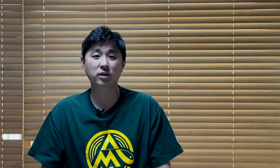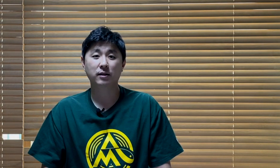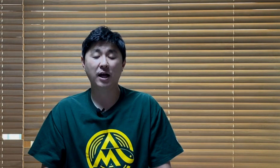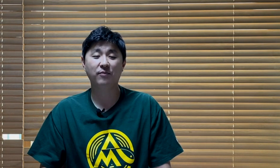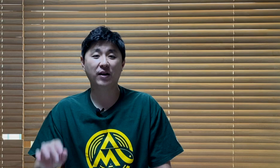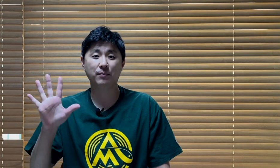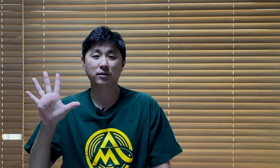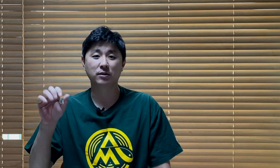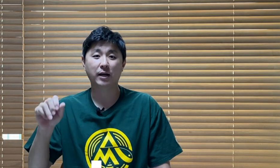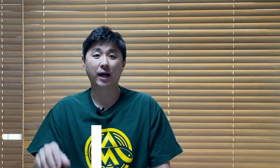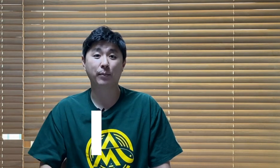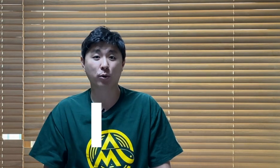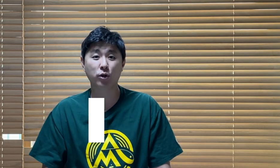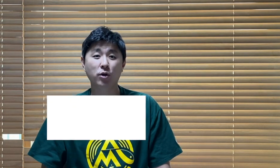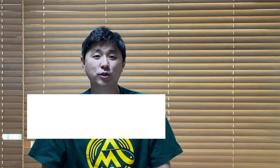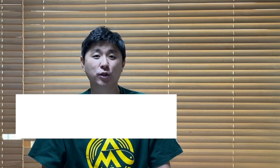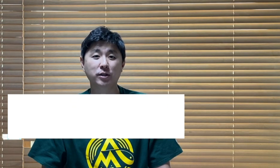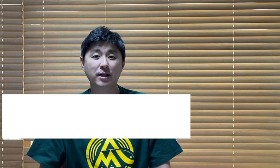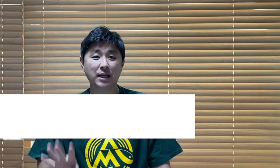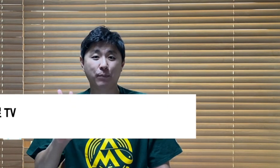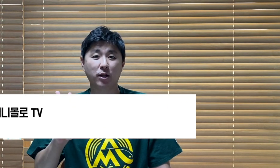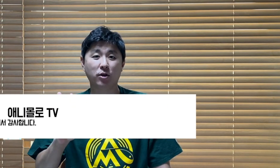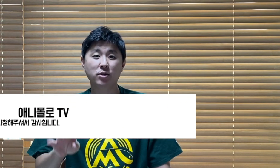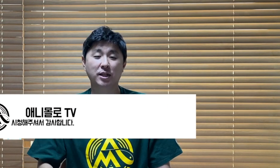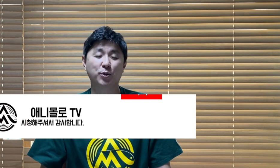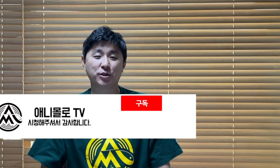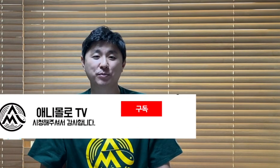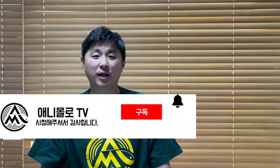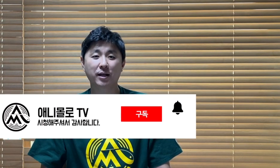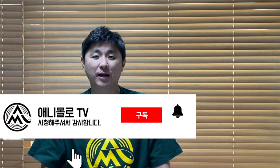탑5 알아봤고요. 저는 4편에서 찾아오겠습니다. 감사합니다.